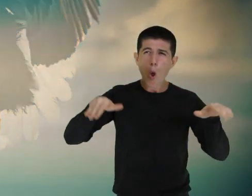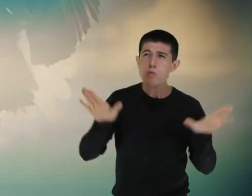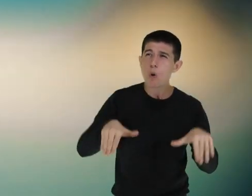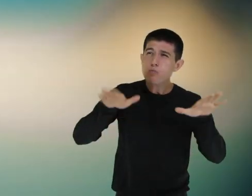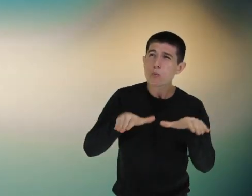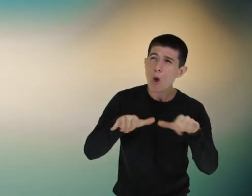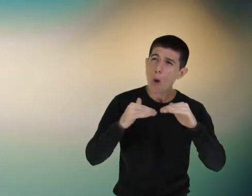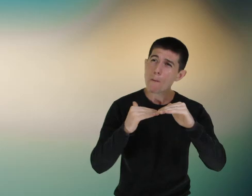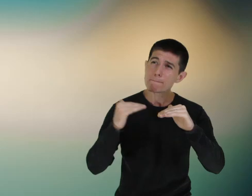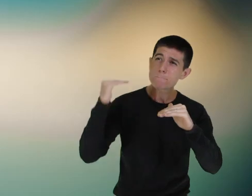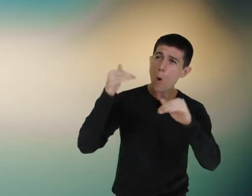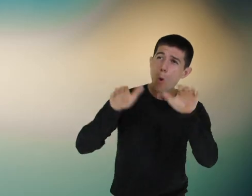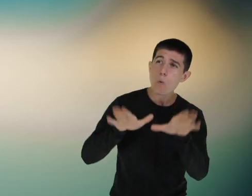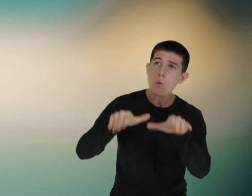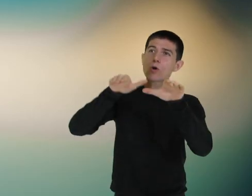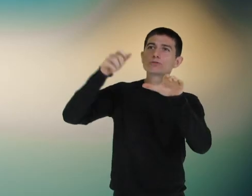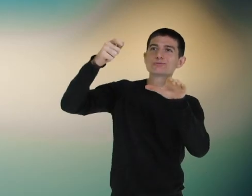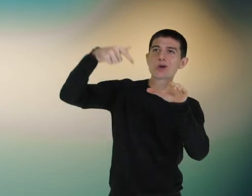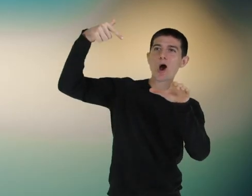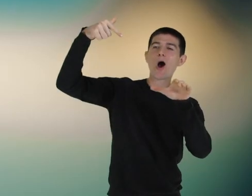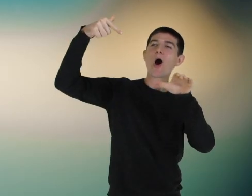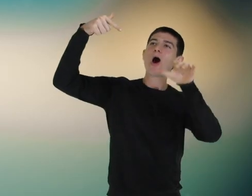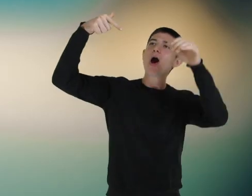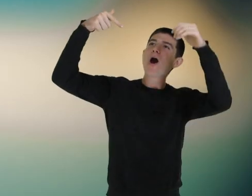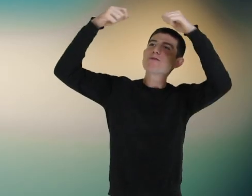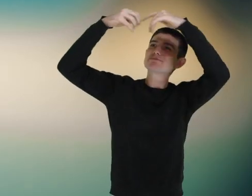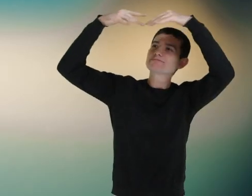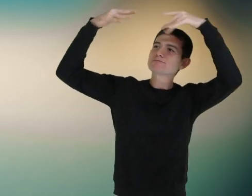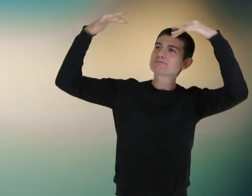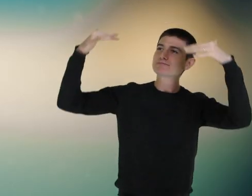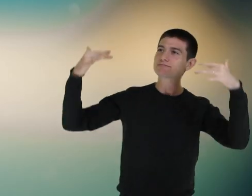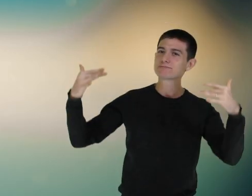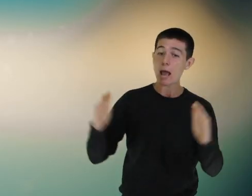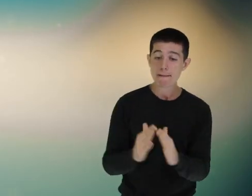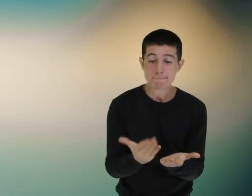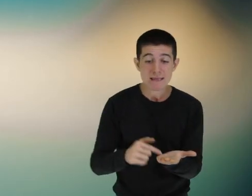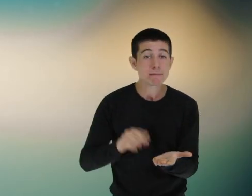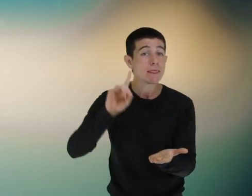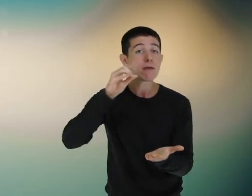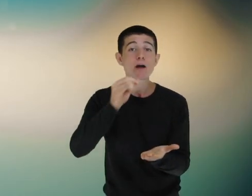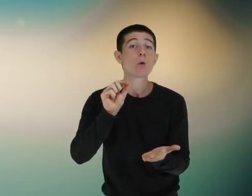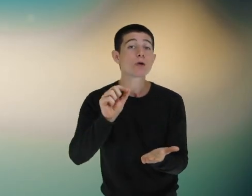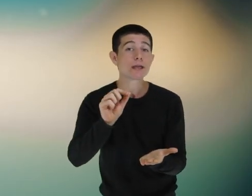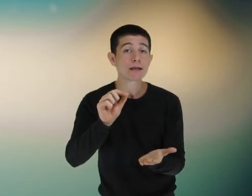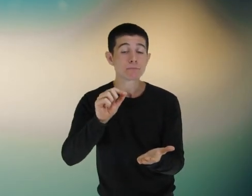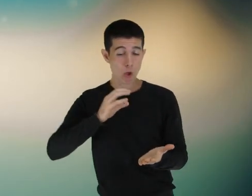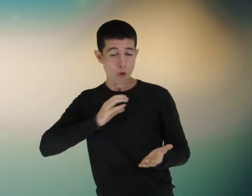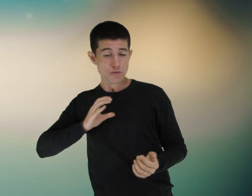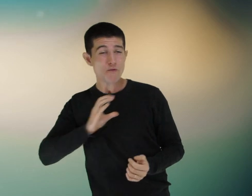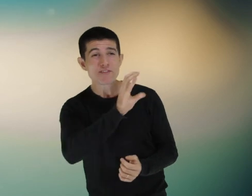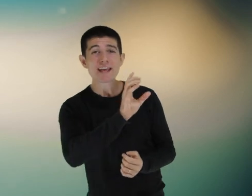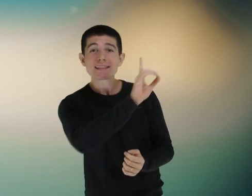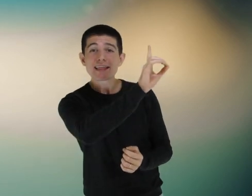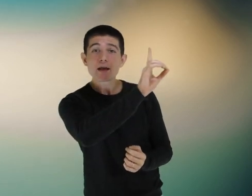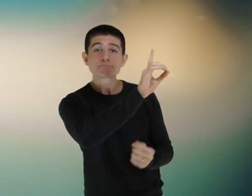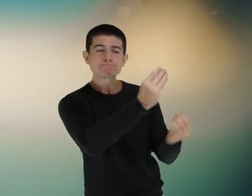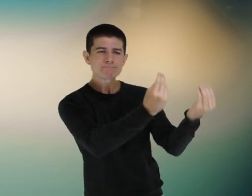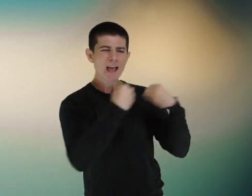Na escritura sagrada lemos que os que esperam no Senhor Deus renovam suas forças, sobem com asas como